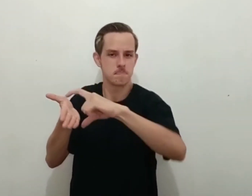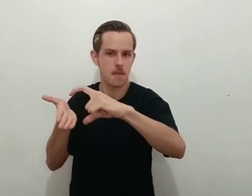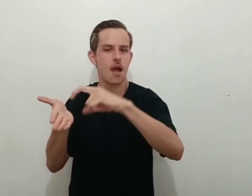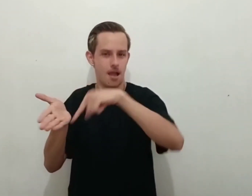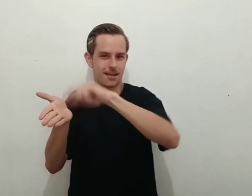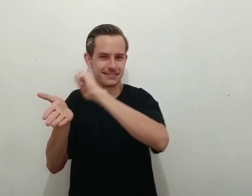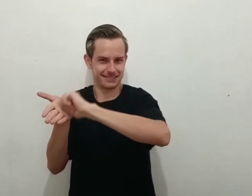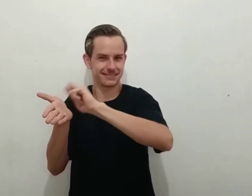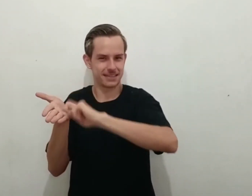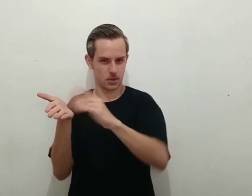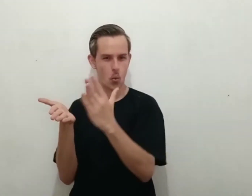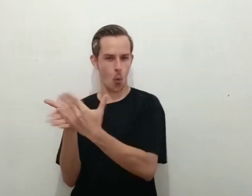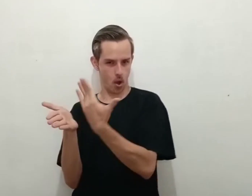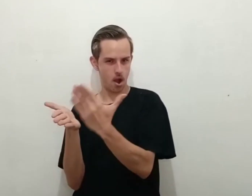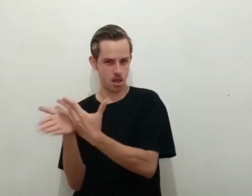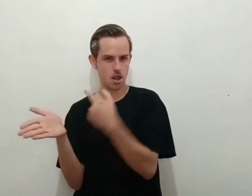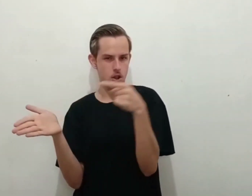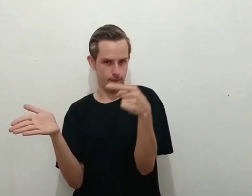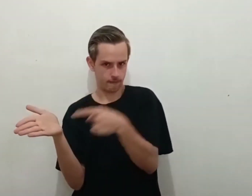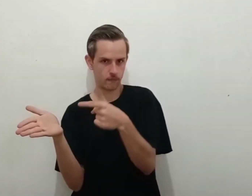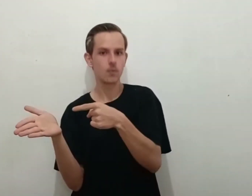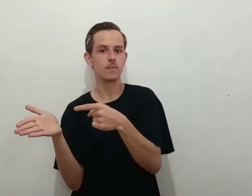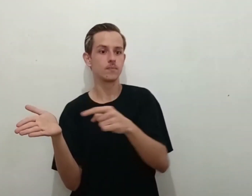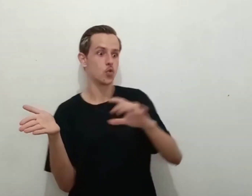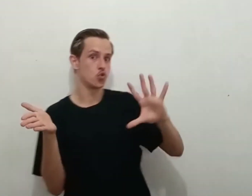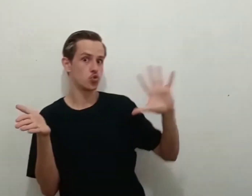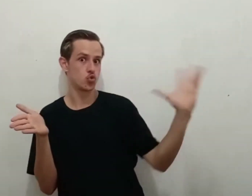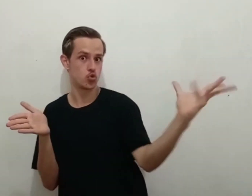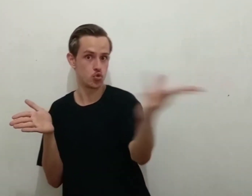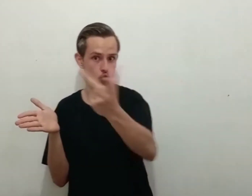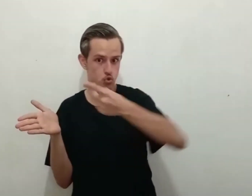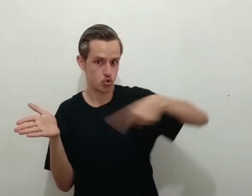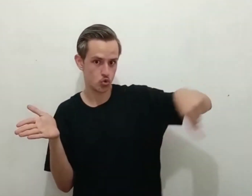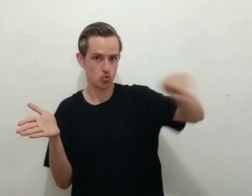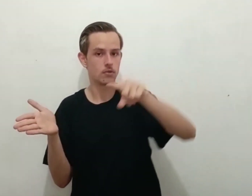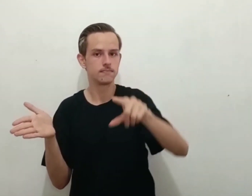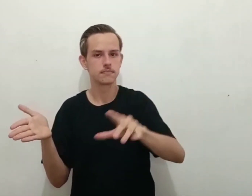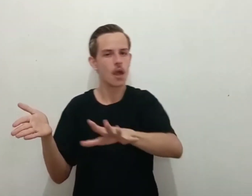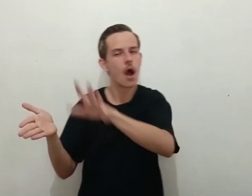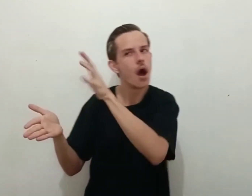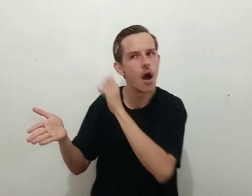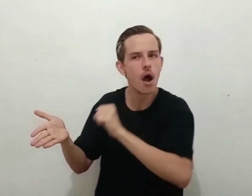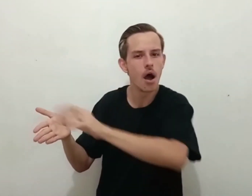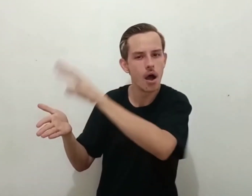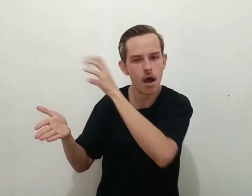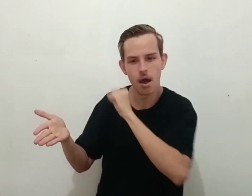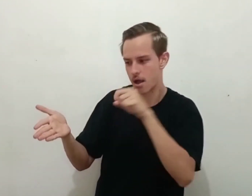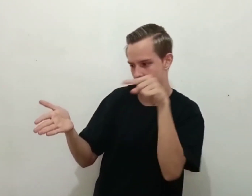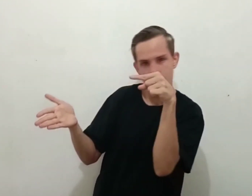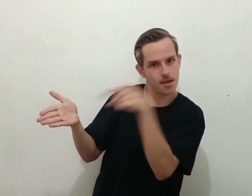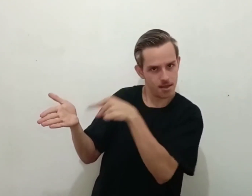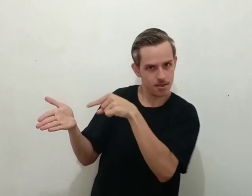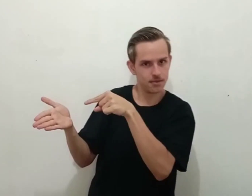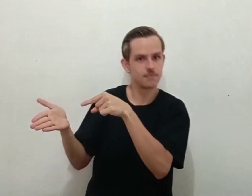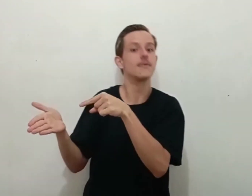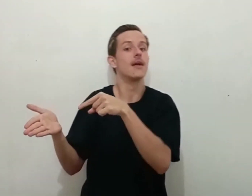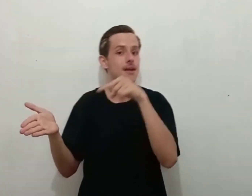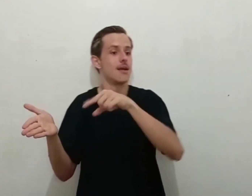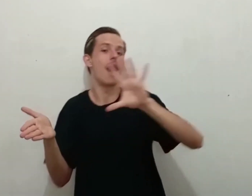Hoje, se cumpriu esta passagem Da escritura que